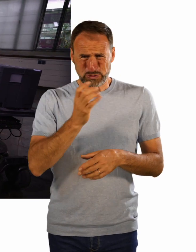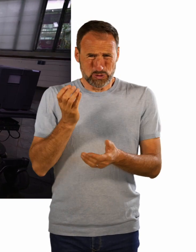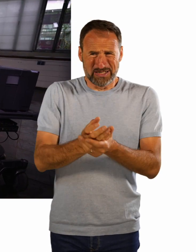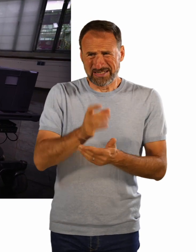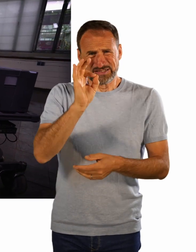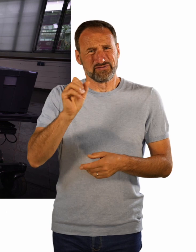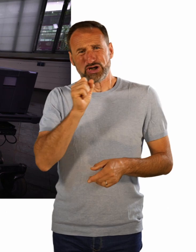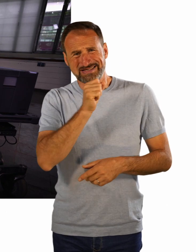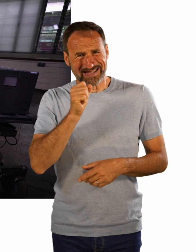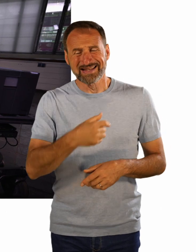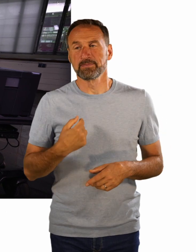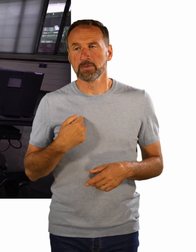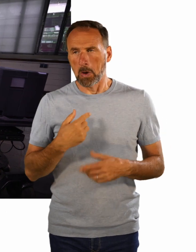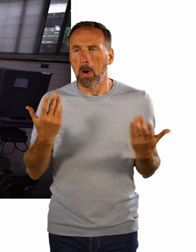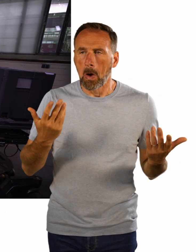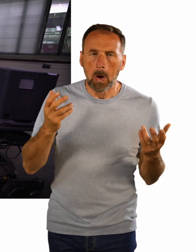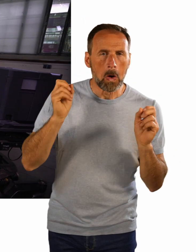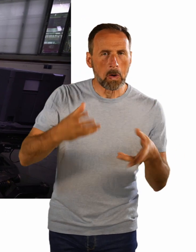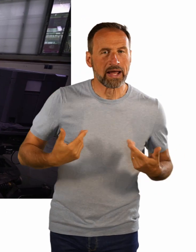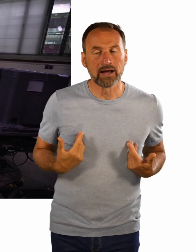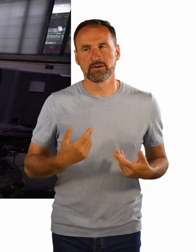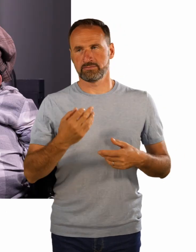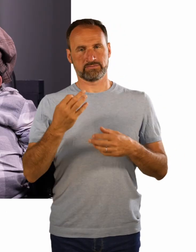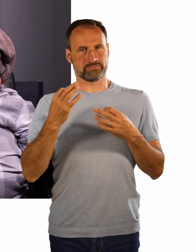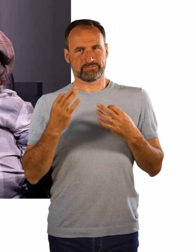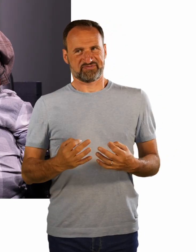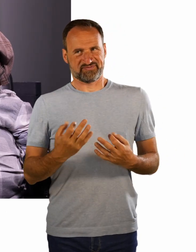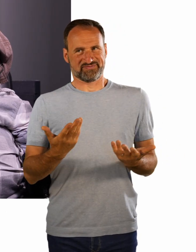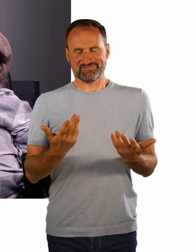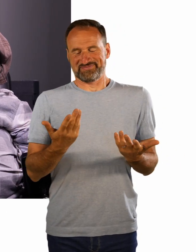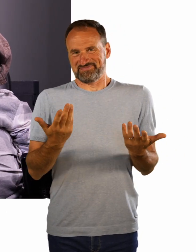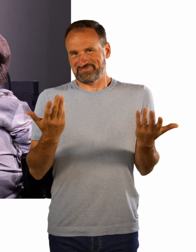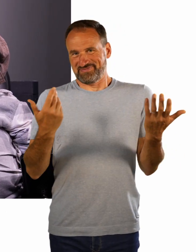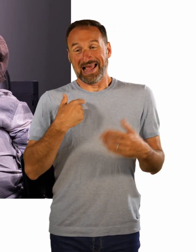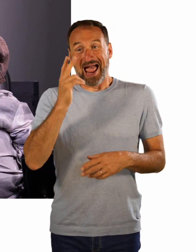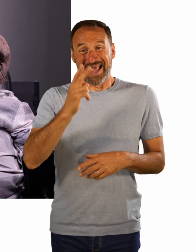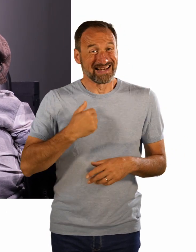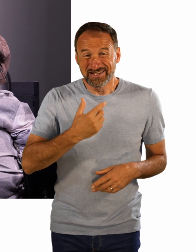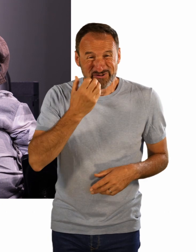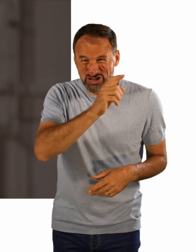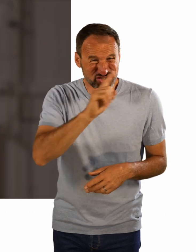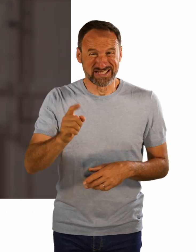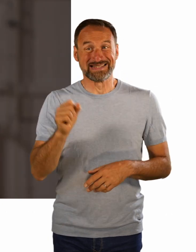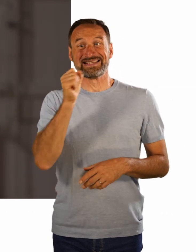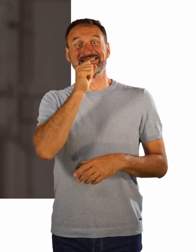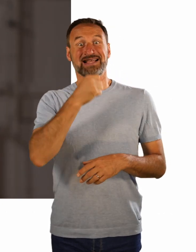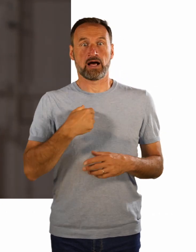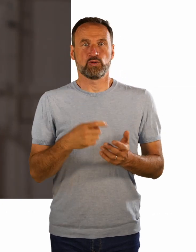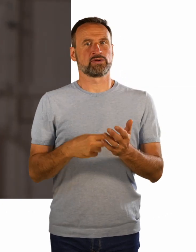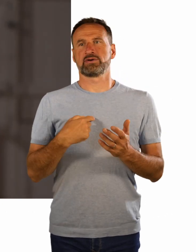eigentlich wollte ich nie wirklich Gesang machen. Das war mir irgendwie zum Mittelpunkt lastig. Aber ja, seitdem ich auf der Bühne